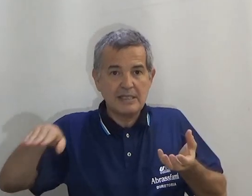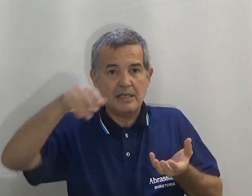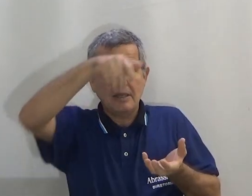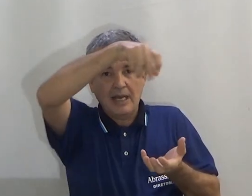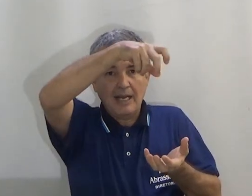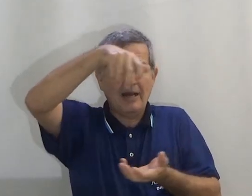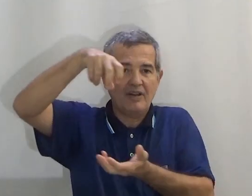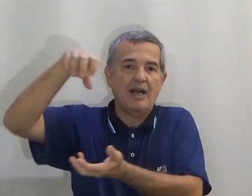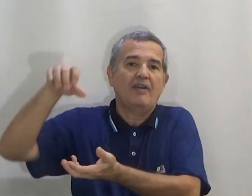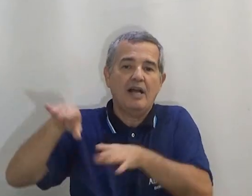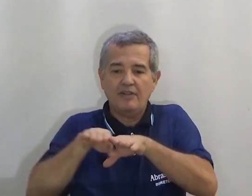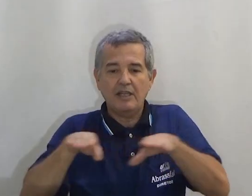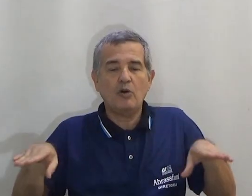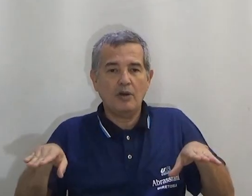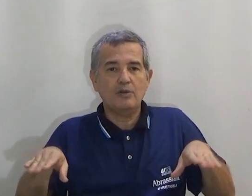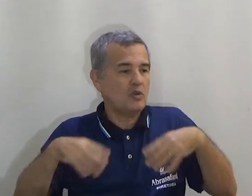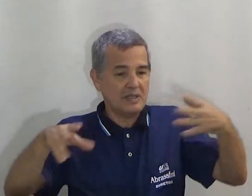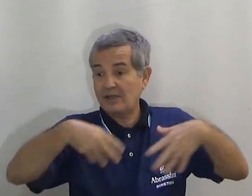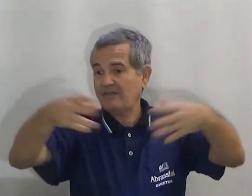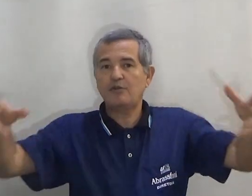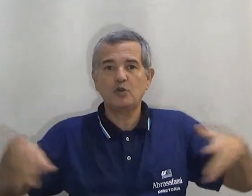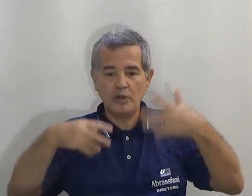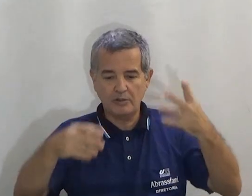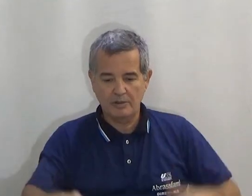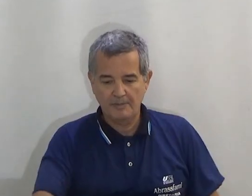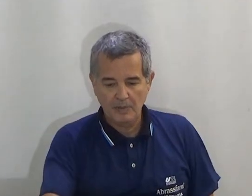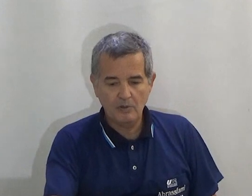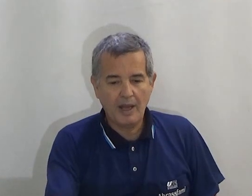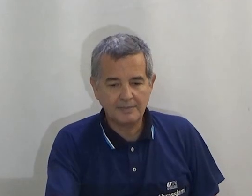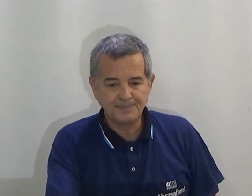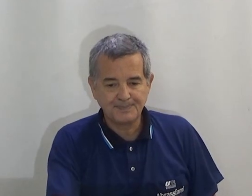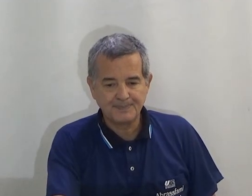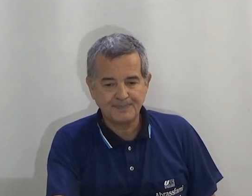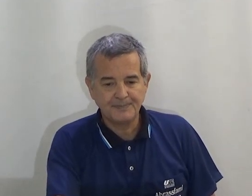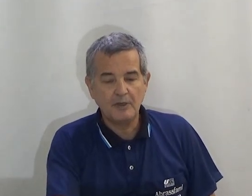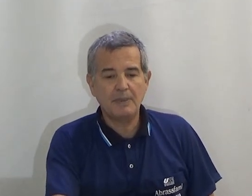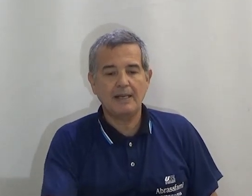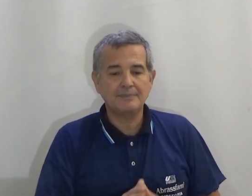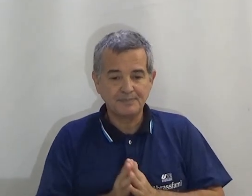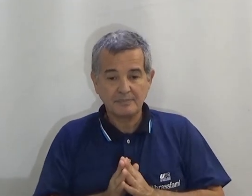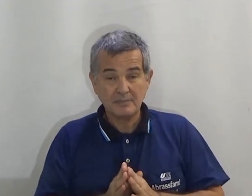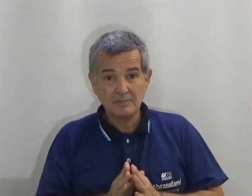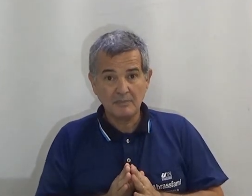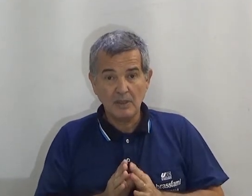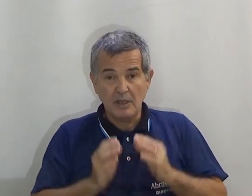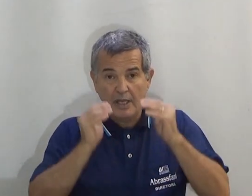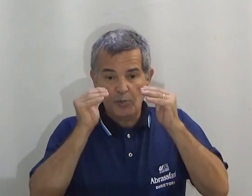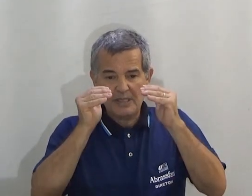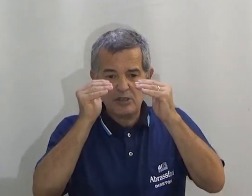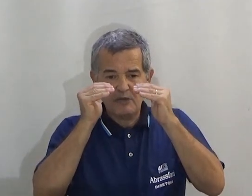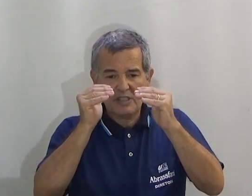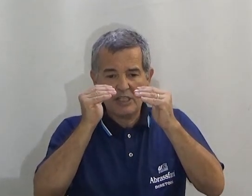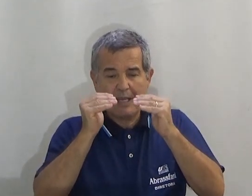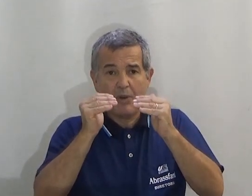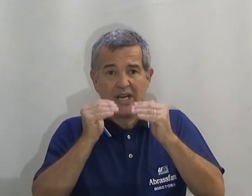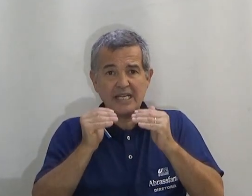Aí sim. A garrafa. A garrafa. garrafa. Ter colocado o chão. senão ele estava flutuando. No ar. Vamos para cá. Eu